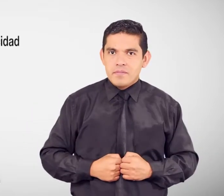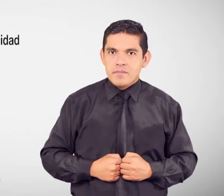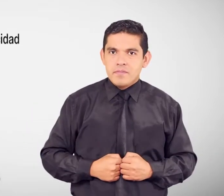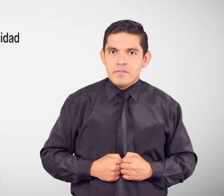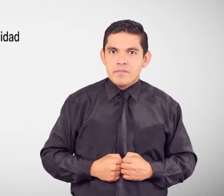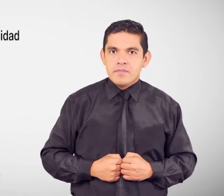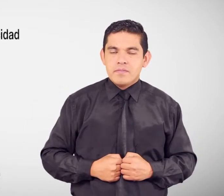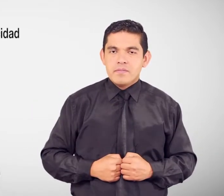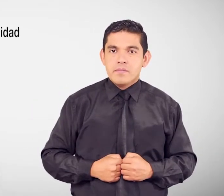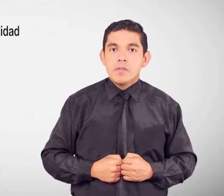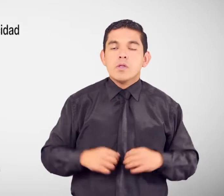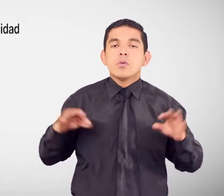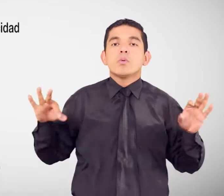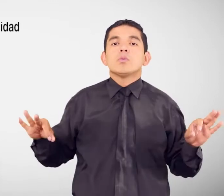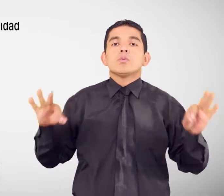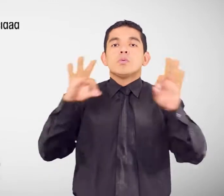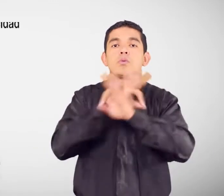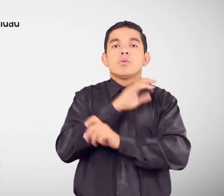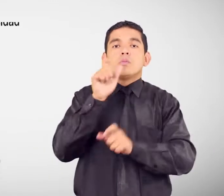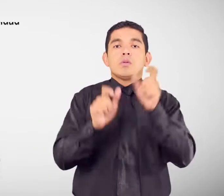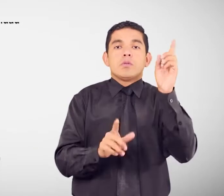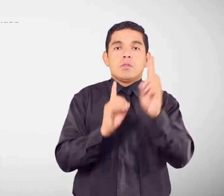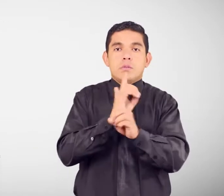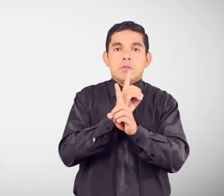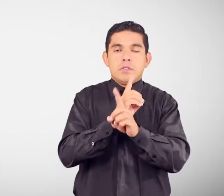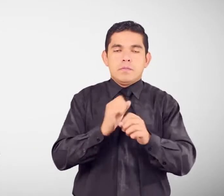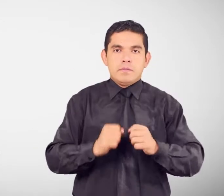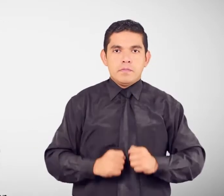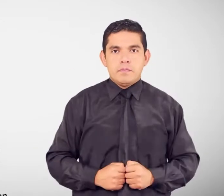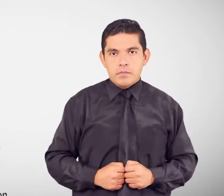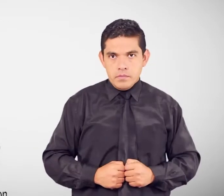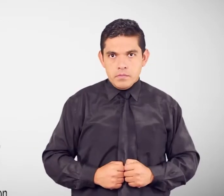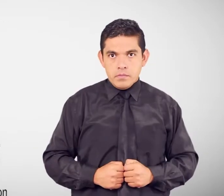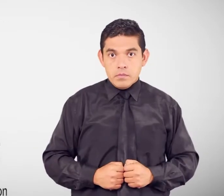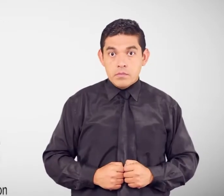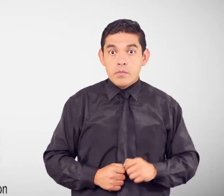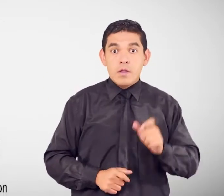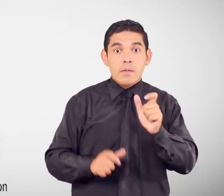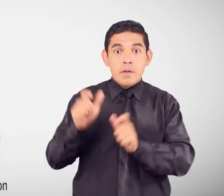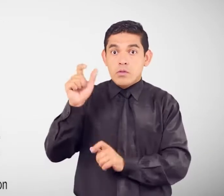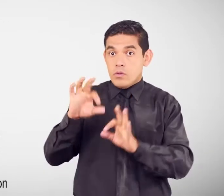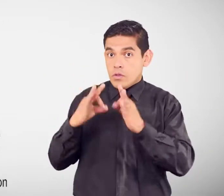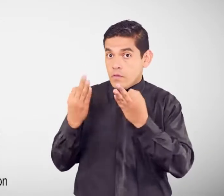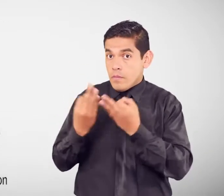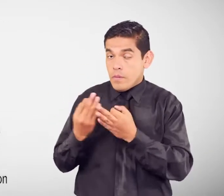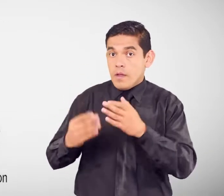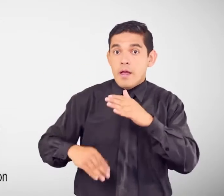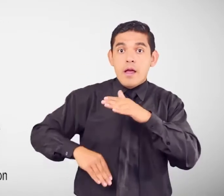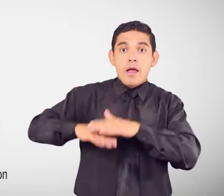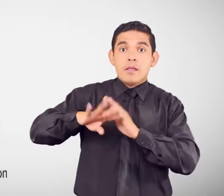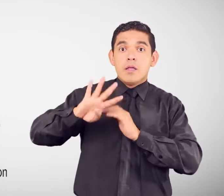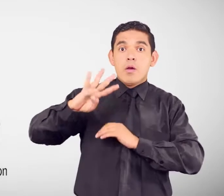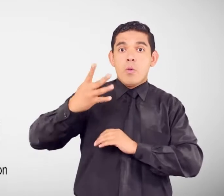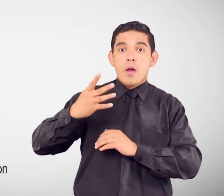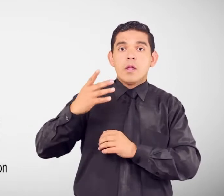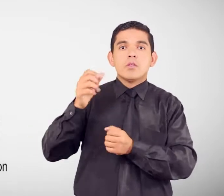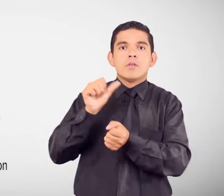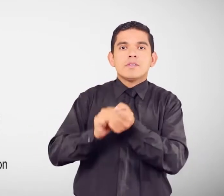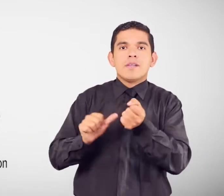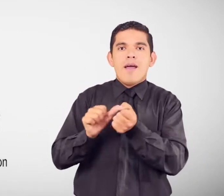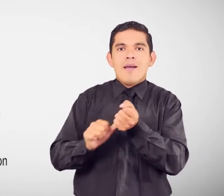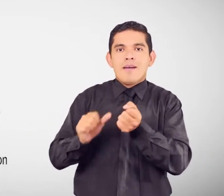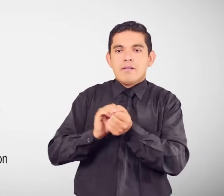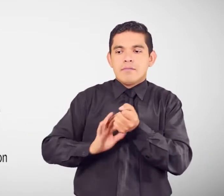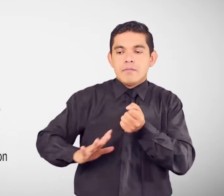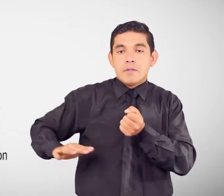Sustitutos de personas con discapacidad Las y los parientes Hasta el cuarto grado de consanguinidad Y segundo de afinidad